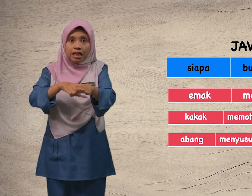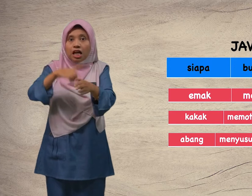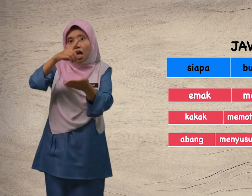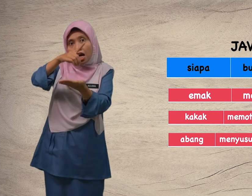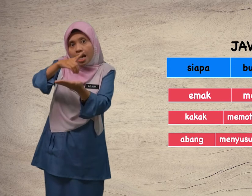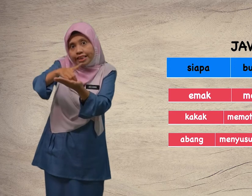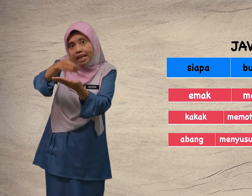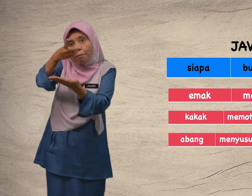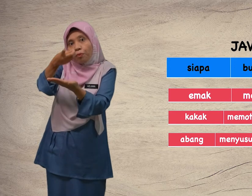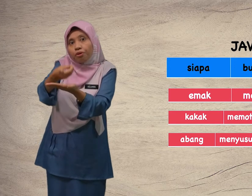dapur.